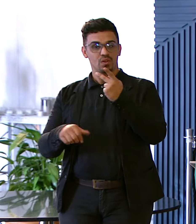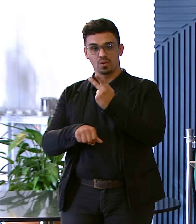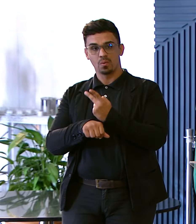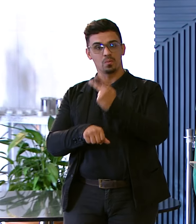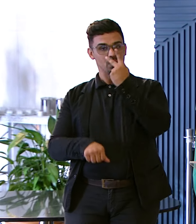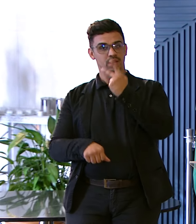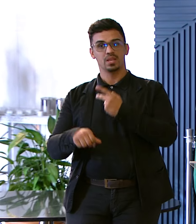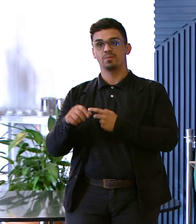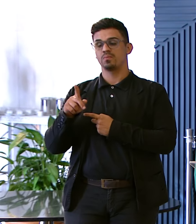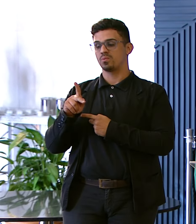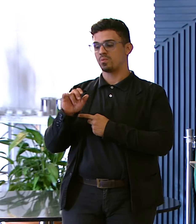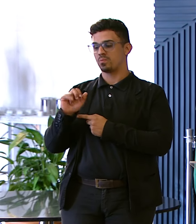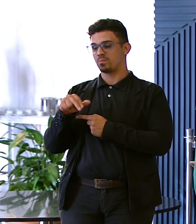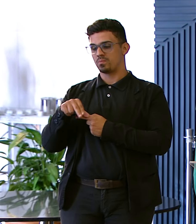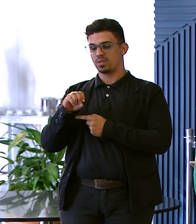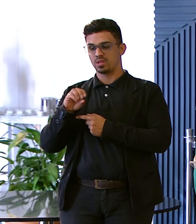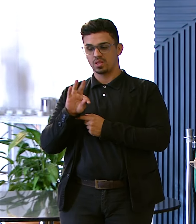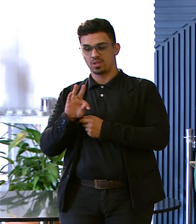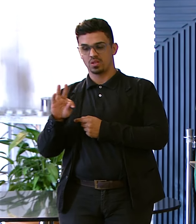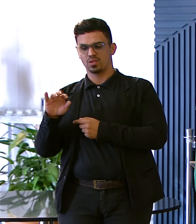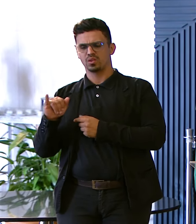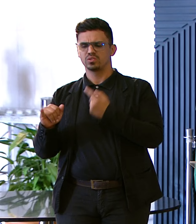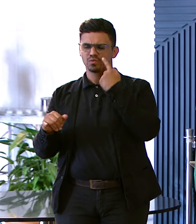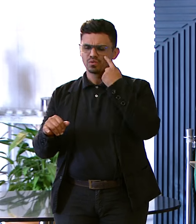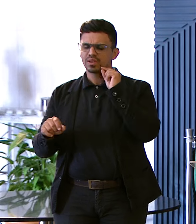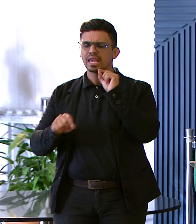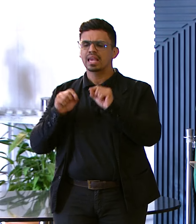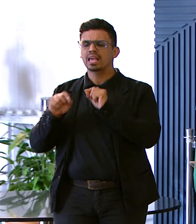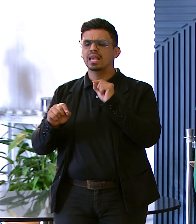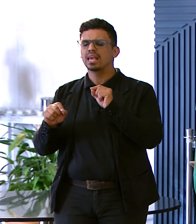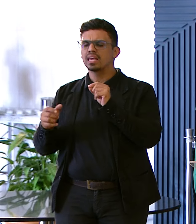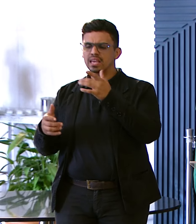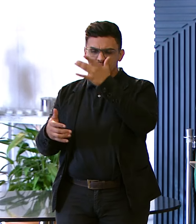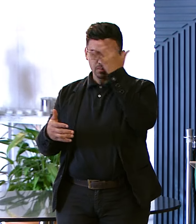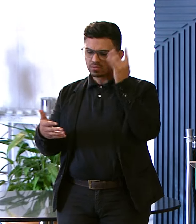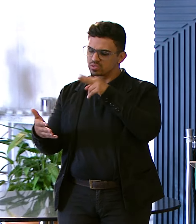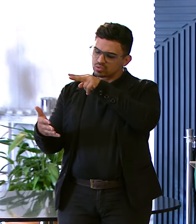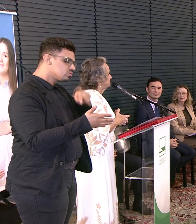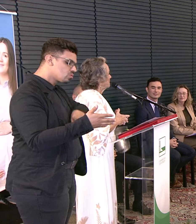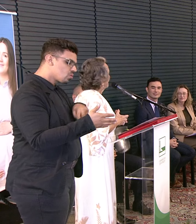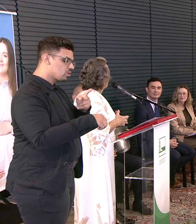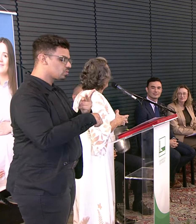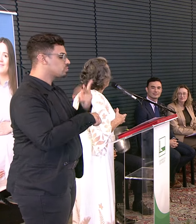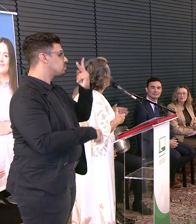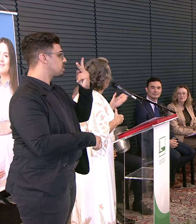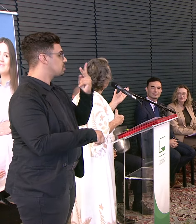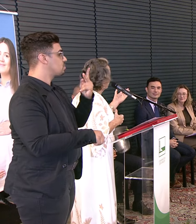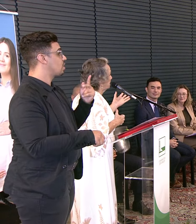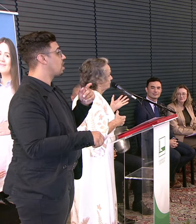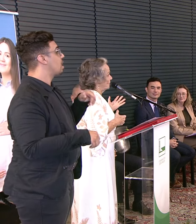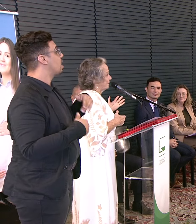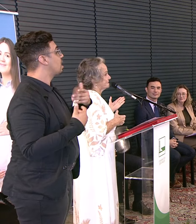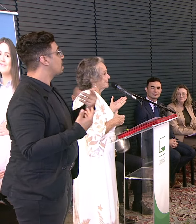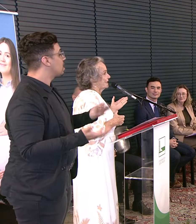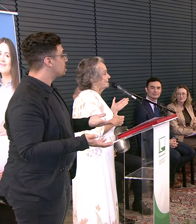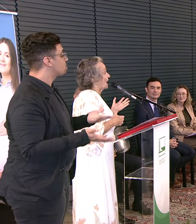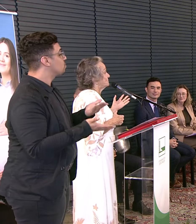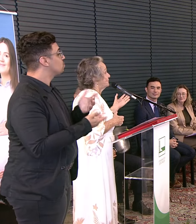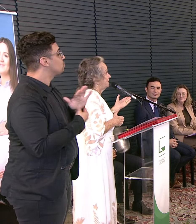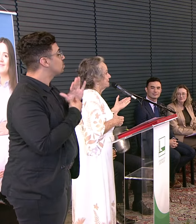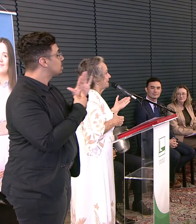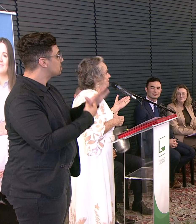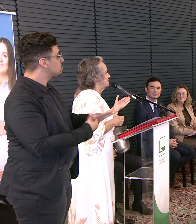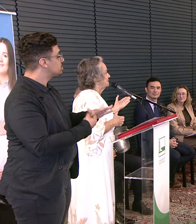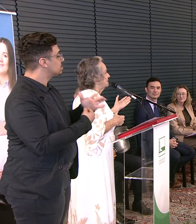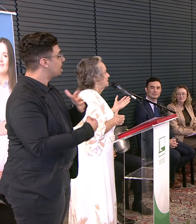Topnot Eu fui procurar saber Quem era Fui estudar Para ver quem era Quando eu chego aqui Que eu for apresentada